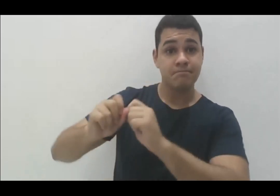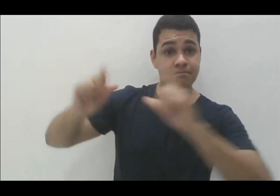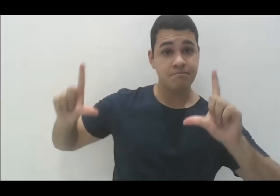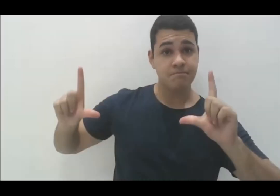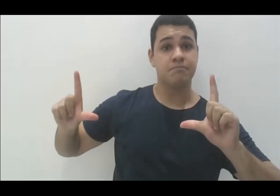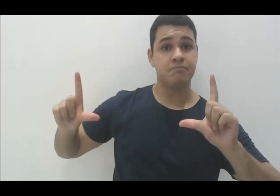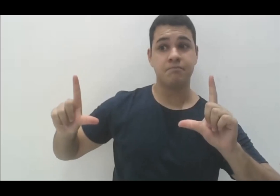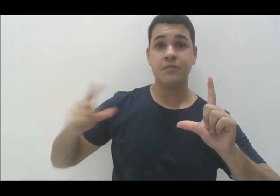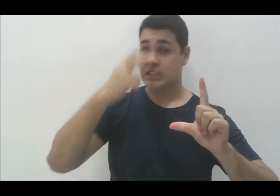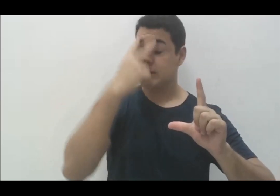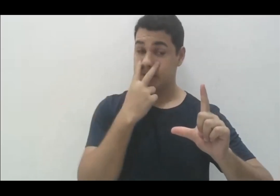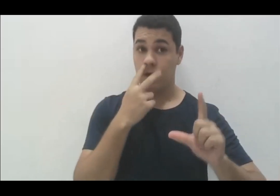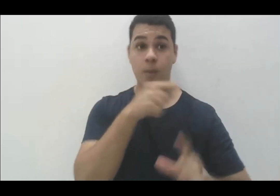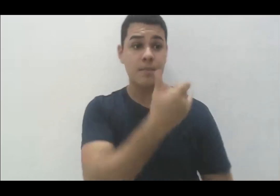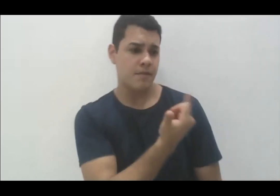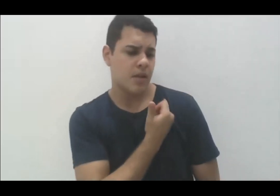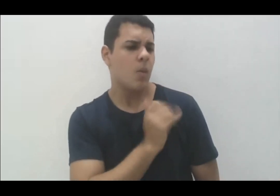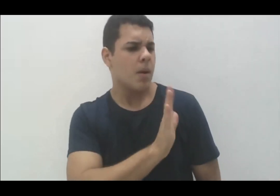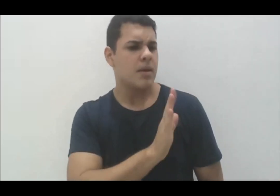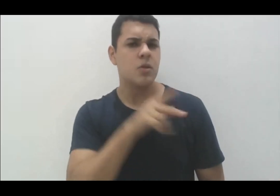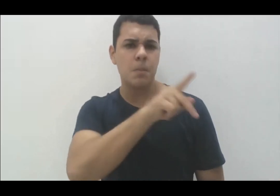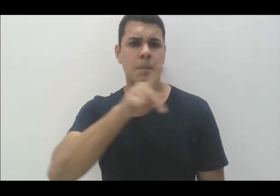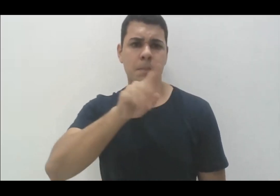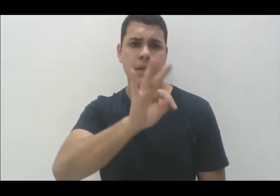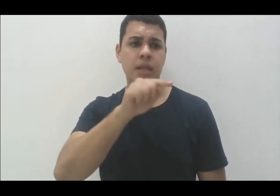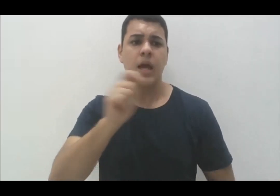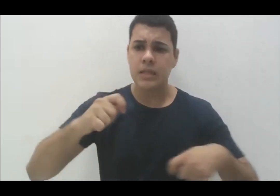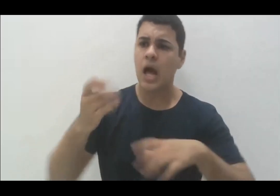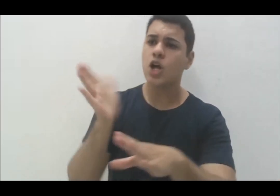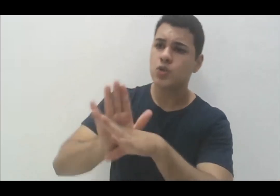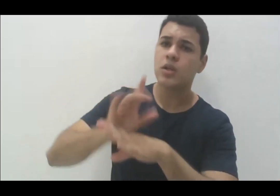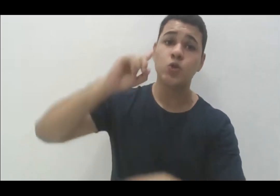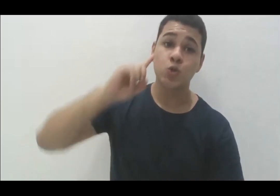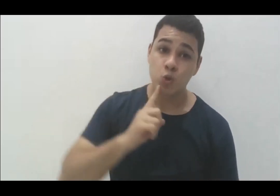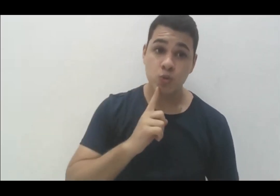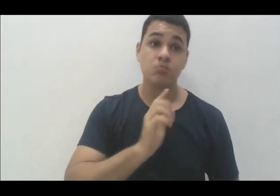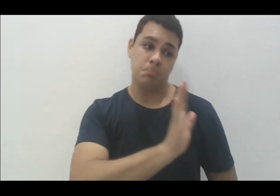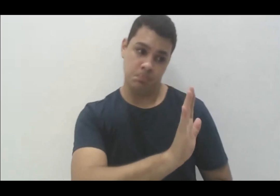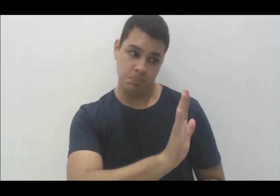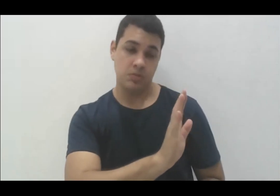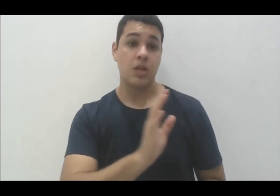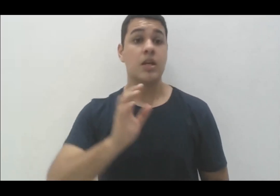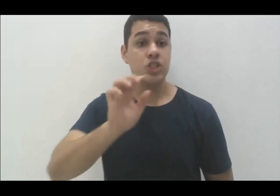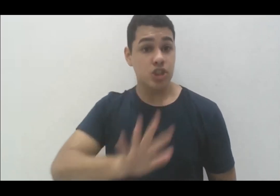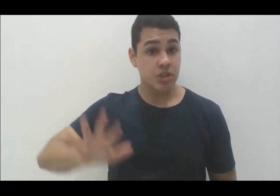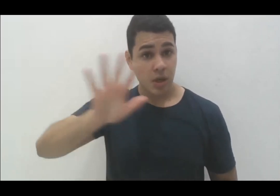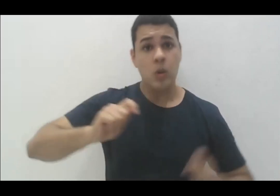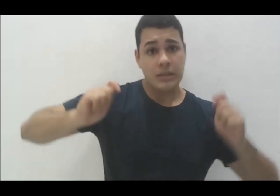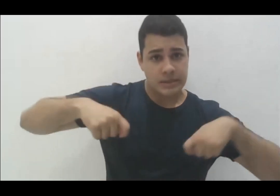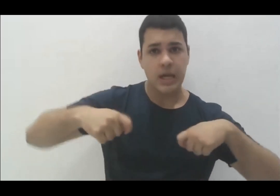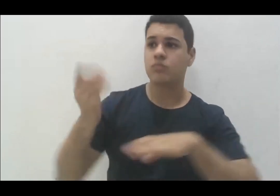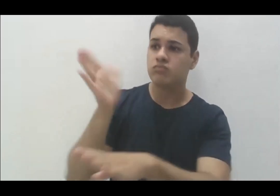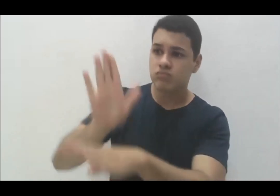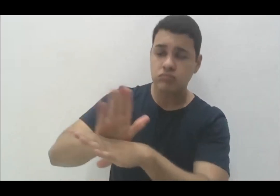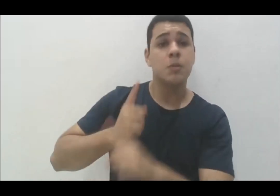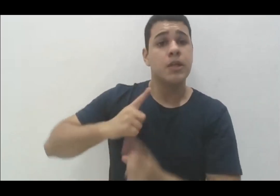aos cegos e aí um colega me disse, ah, mas o PowerPoint beneficia o surdo, eu disse, não, mas de maneira geral a gente já consegue ter o